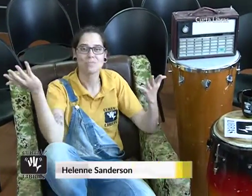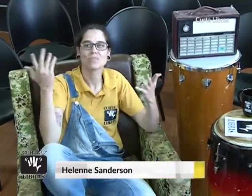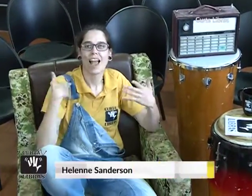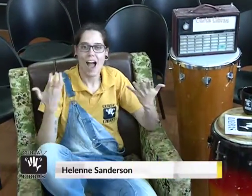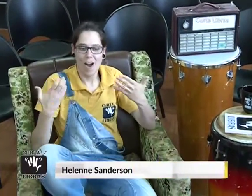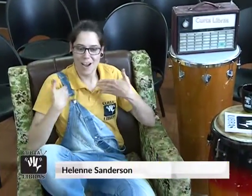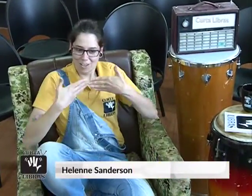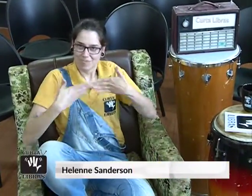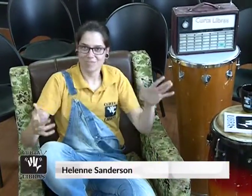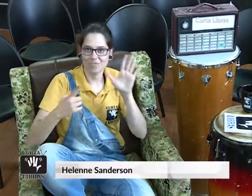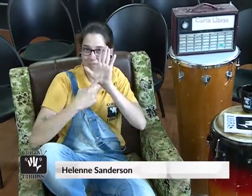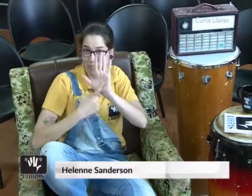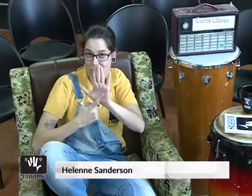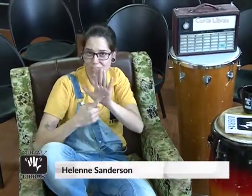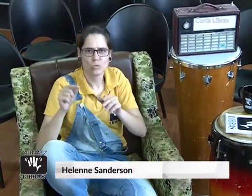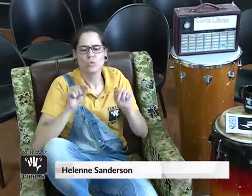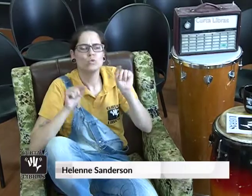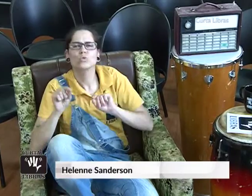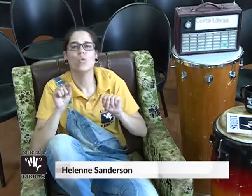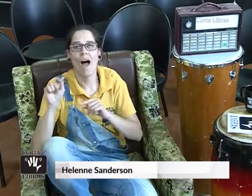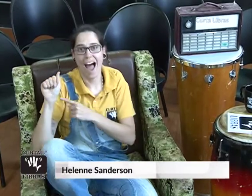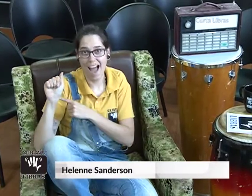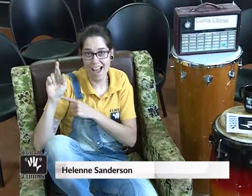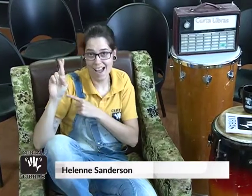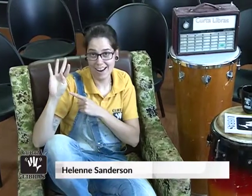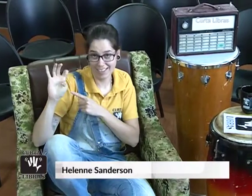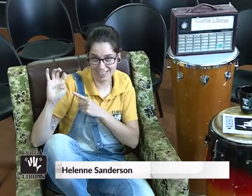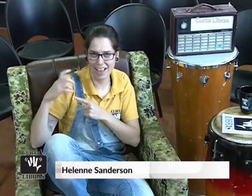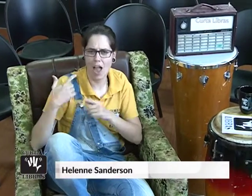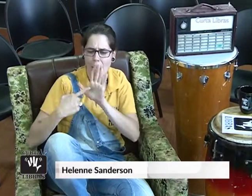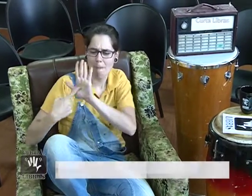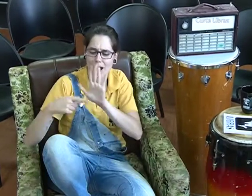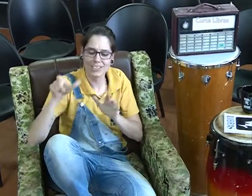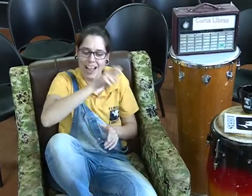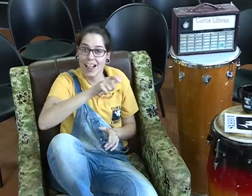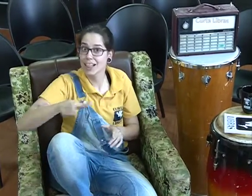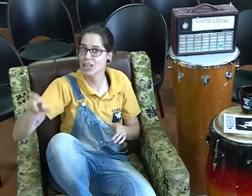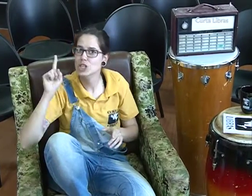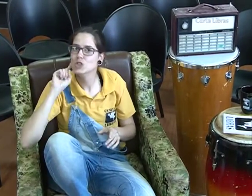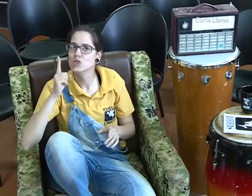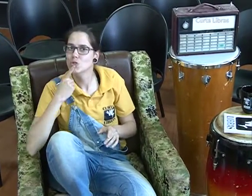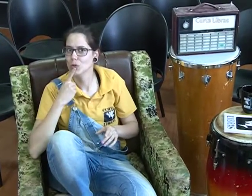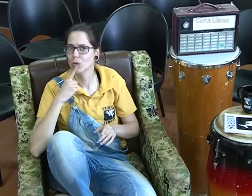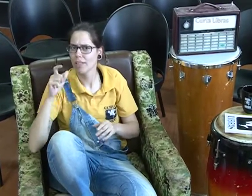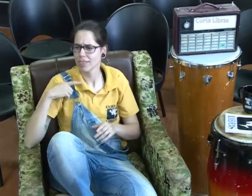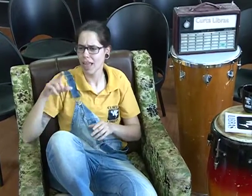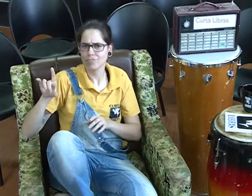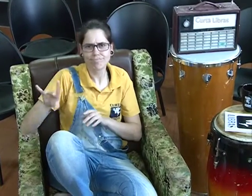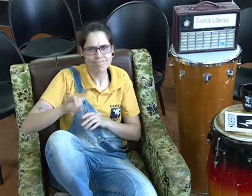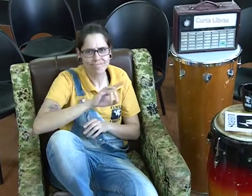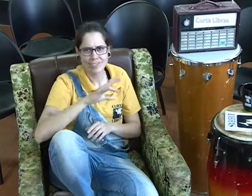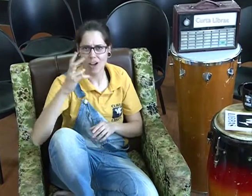Vamos falar sobre arte e eu vou apresentar algumas pessoas surdas e a produção cultural relacionada à arte.